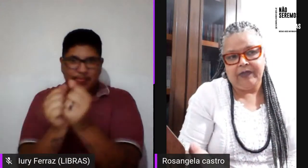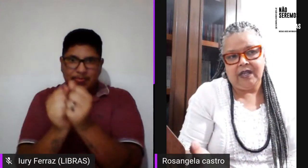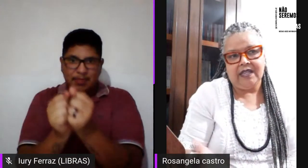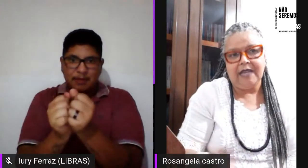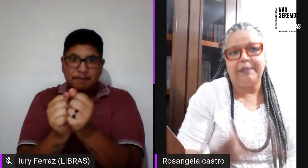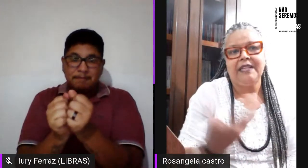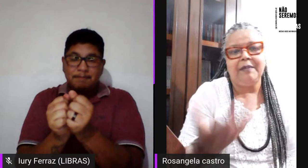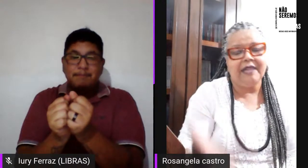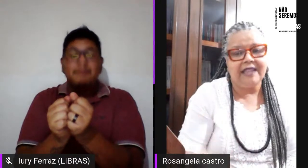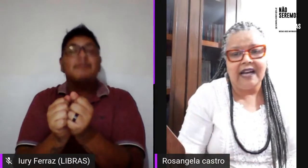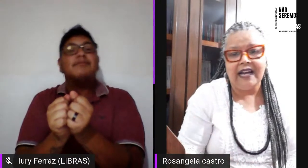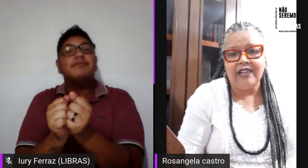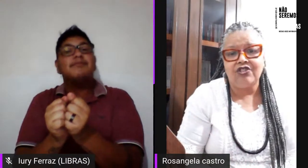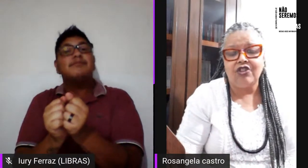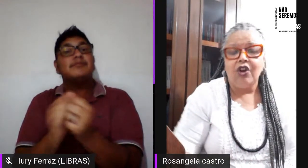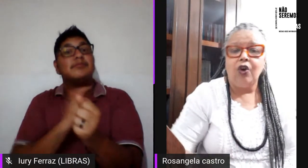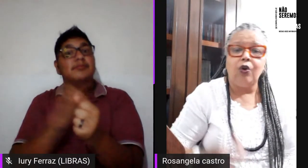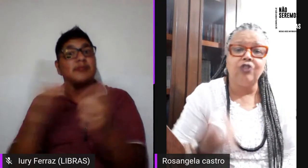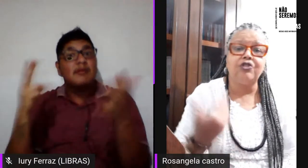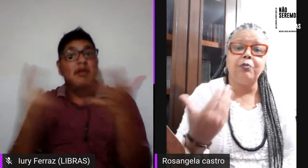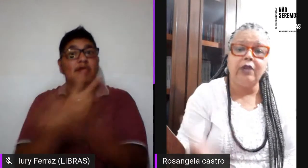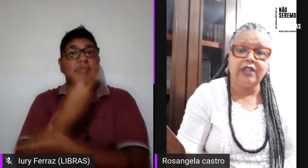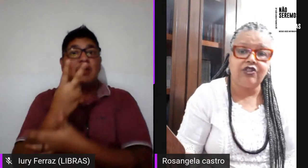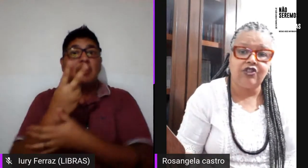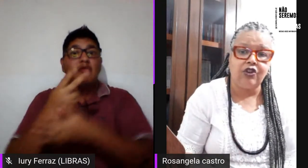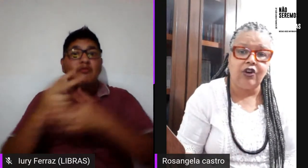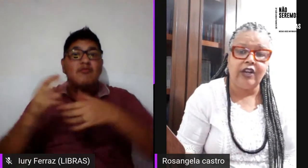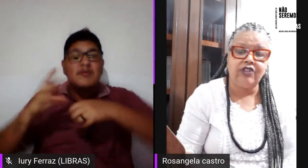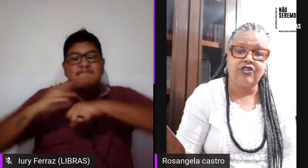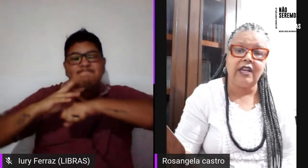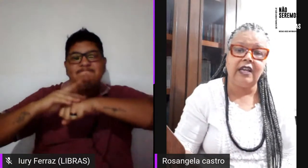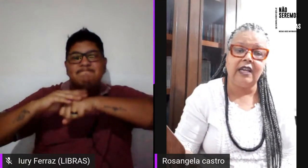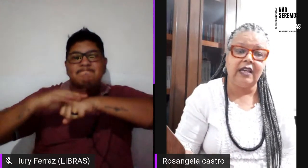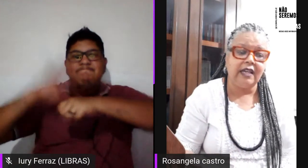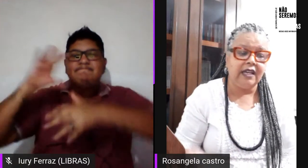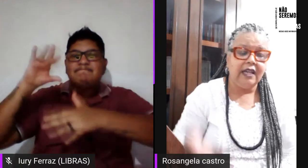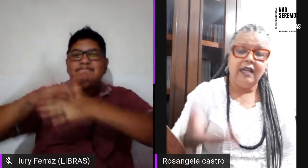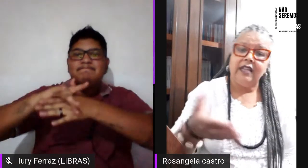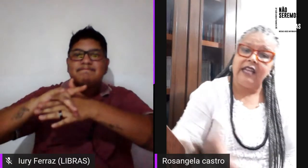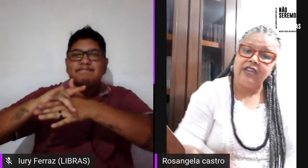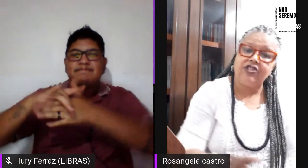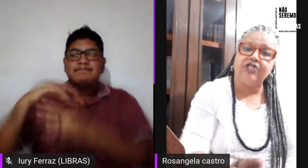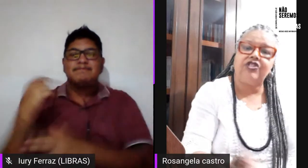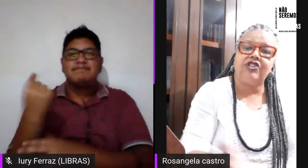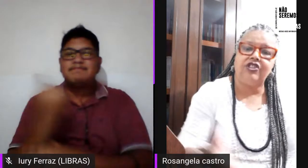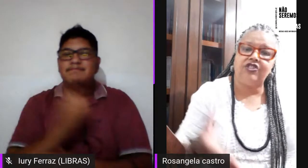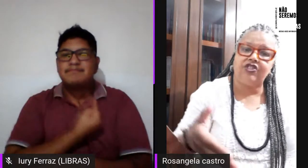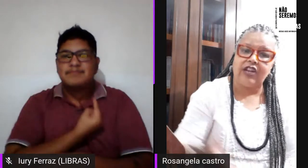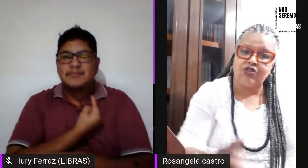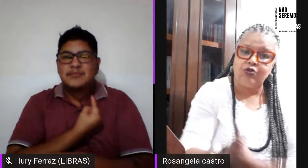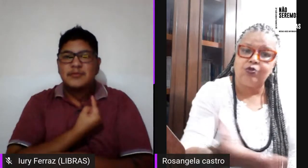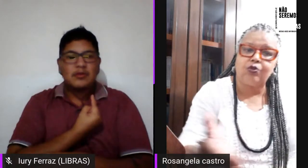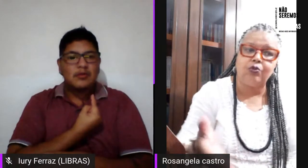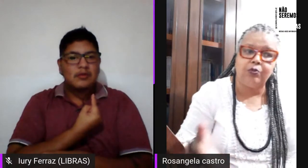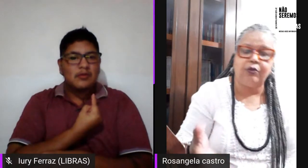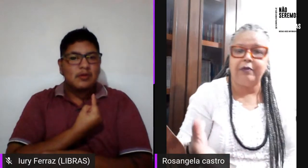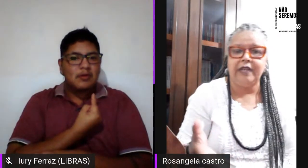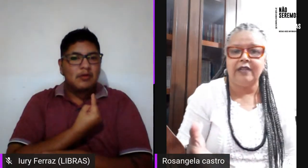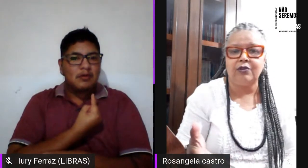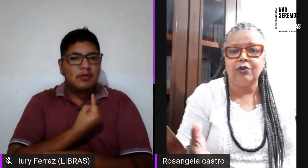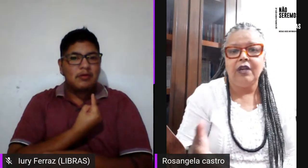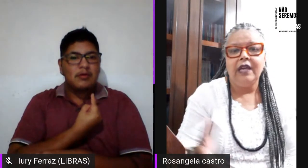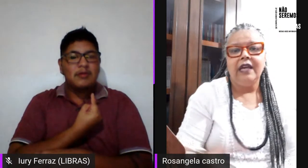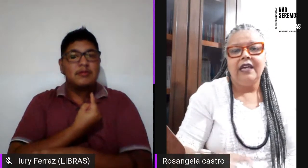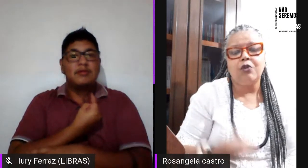epidemia da AIDS, onde muitas de nós deixam de estar junto com o